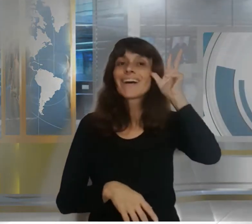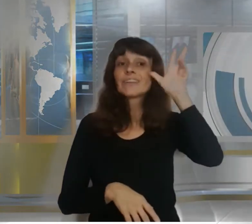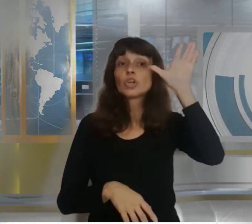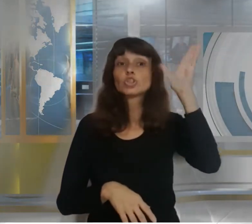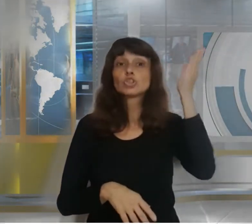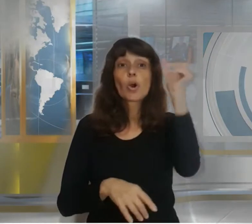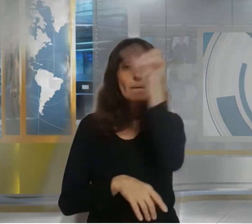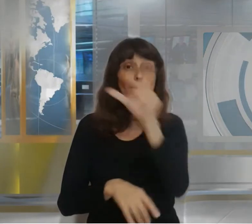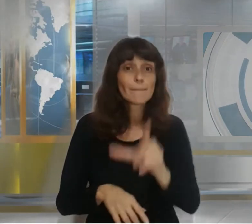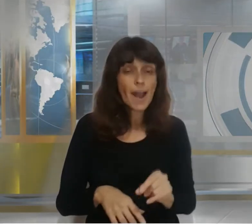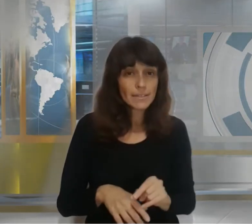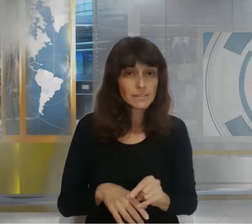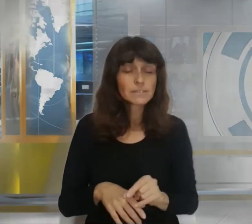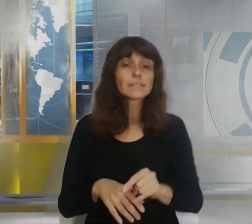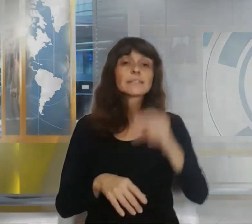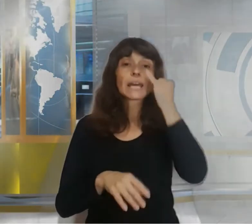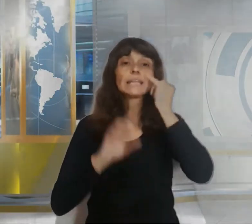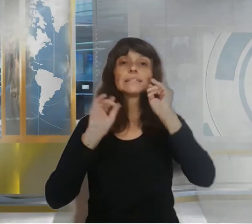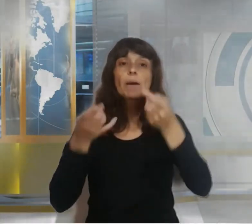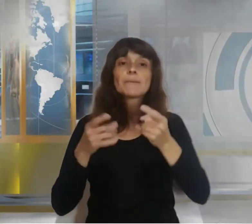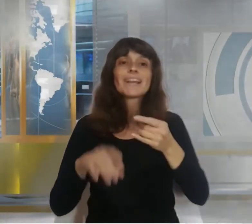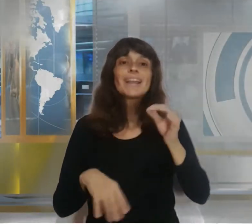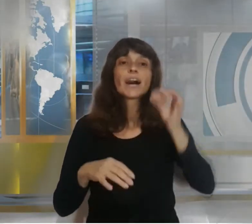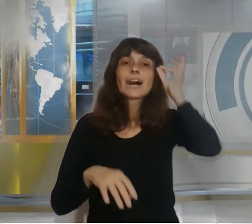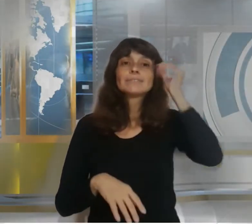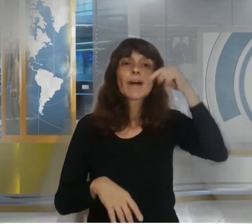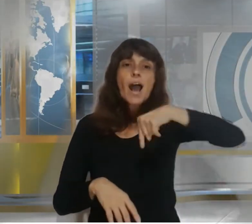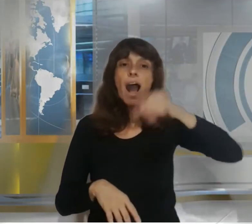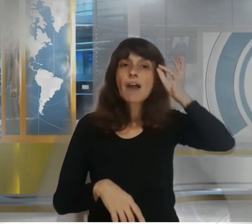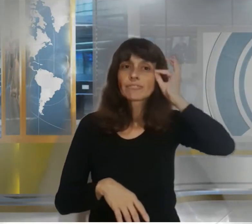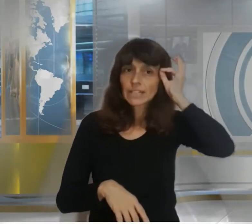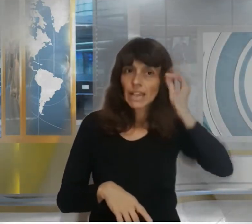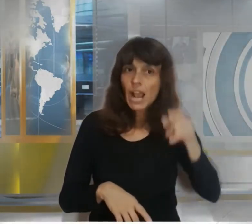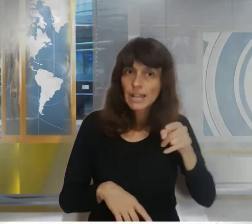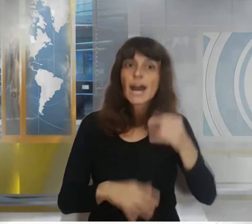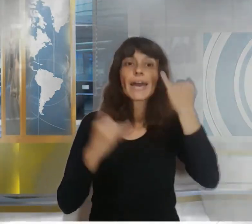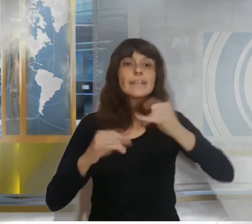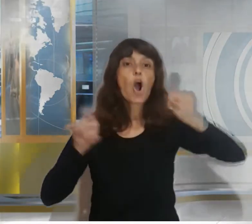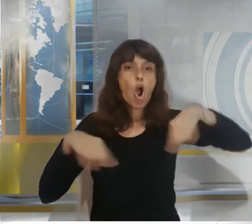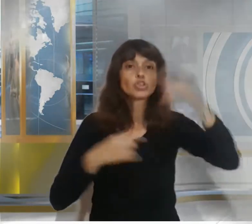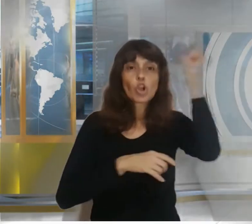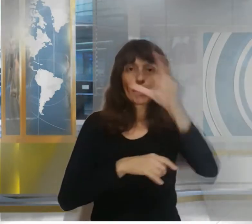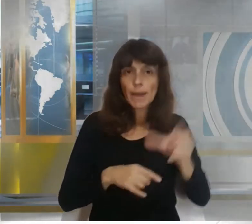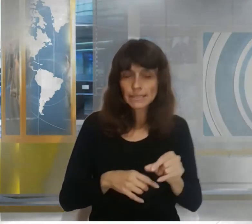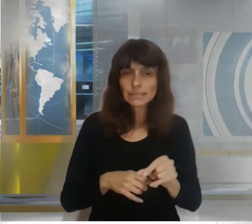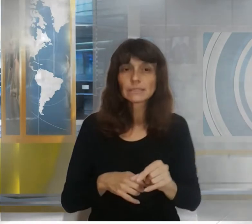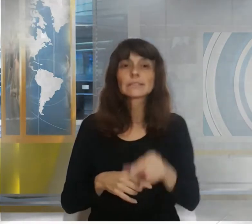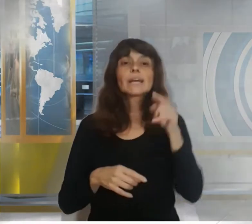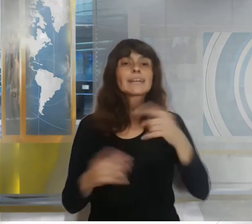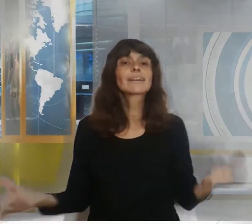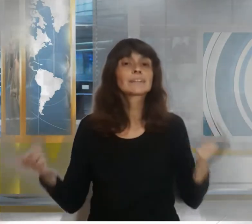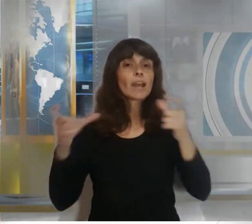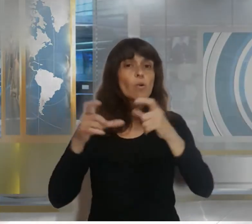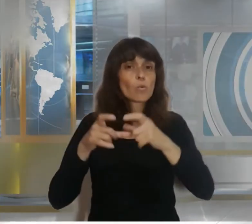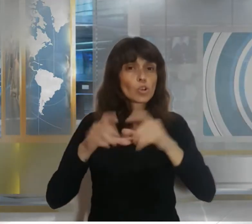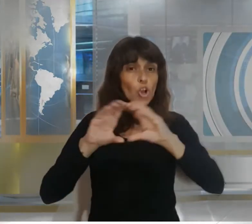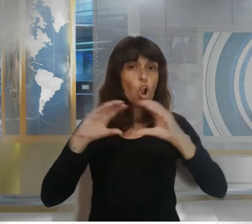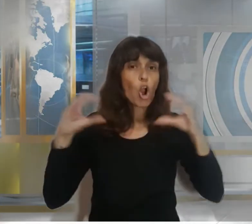cuatro continentes y la sudafricana en 22 durante la sesión del comité ejecutivo de la